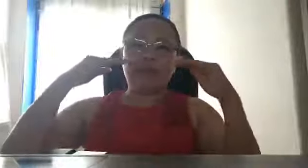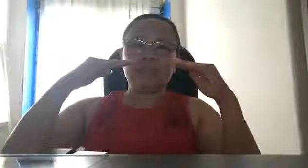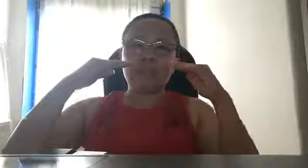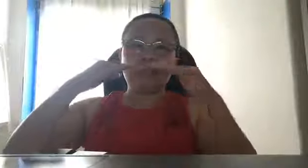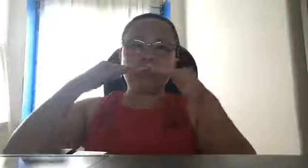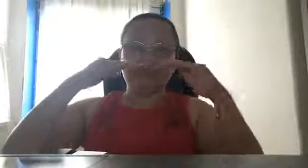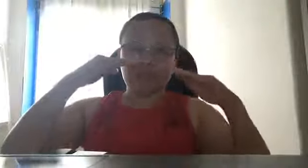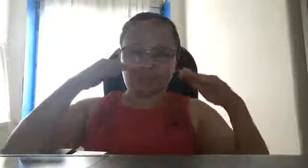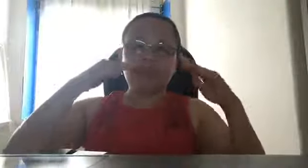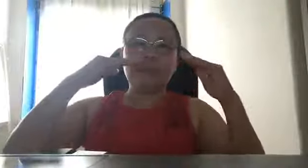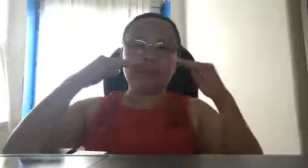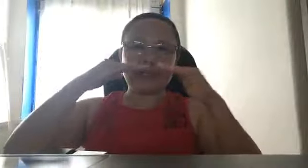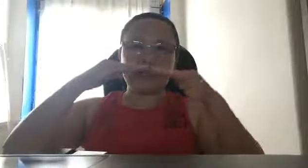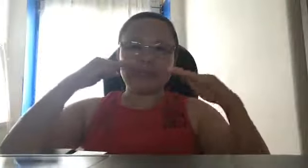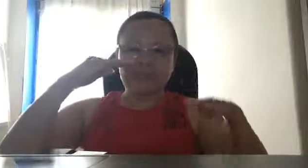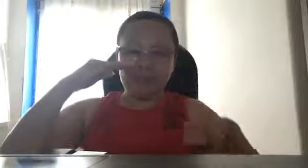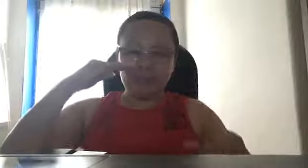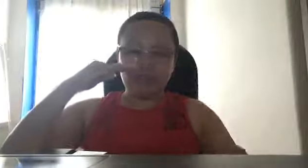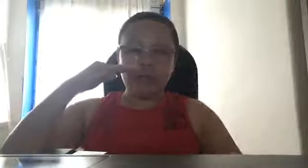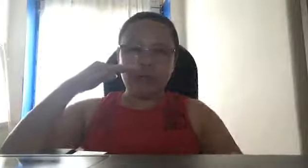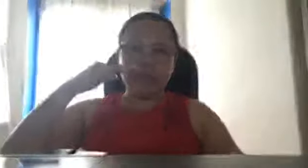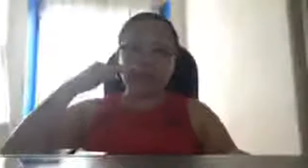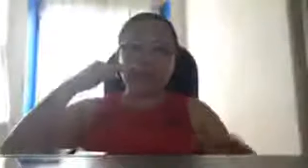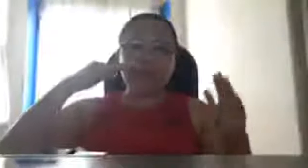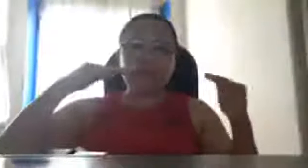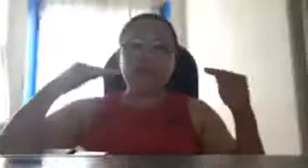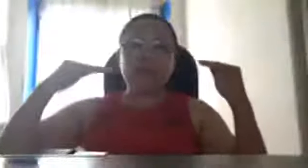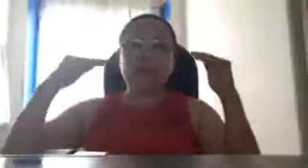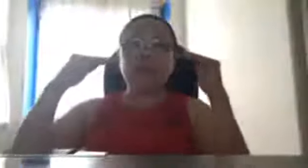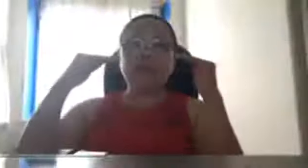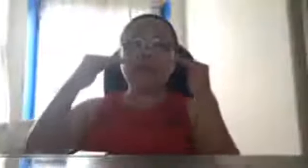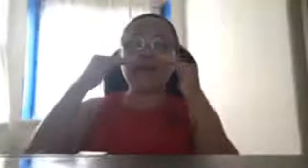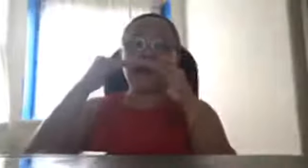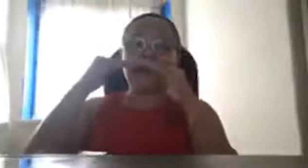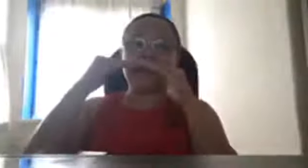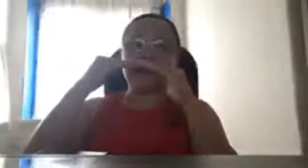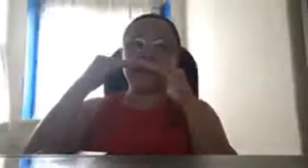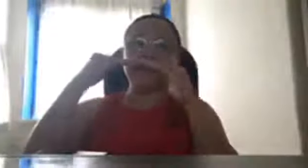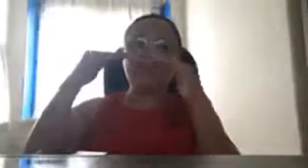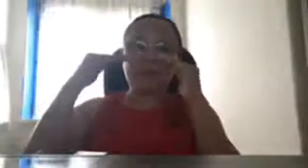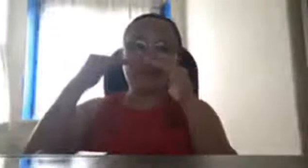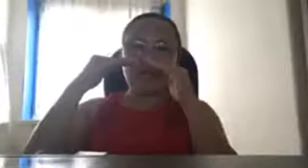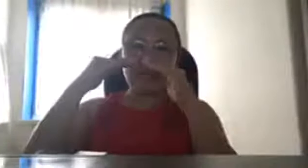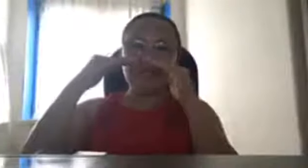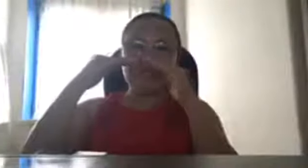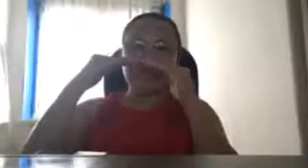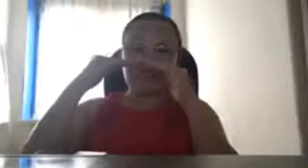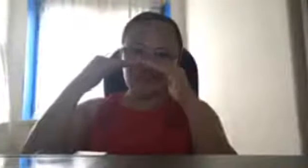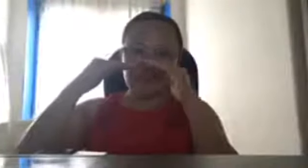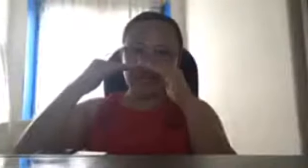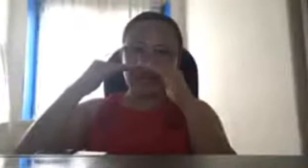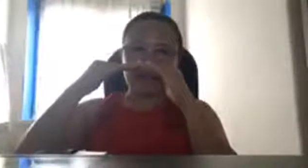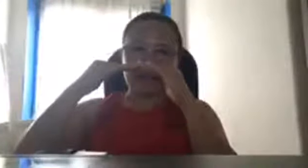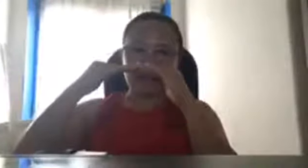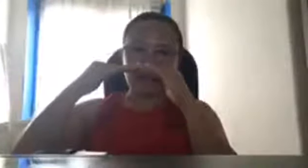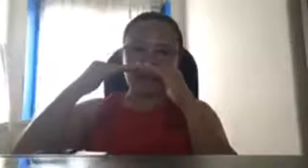ah, submarine, submarine detector, na, dapat, na magkaroon tayo niyan, actually,